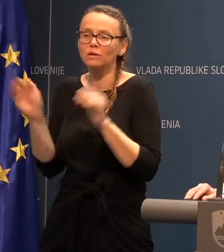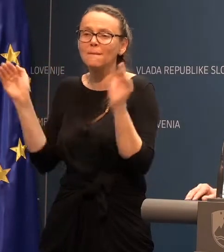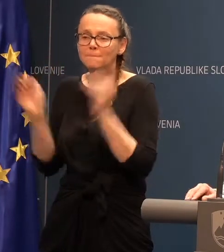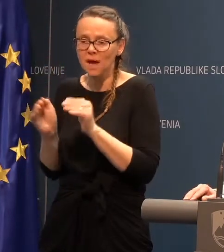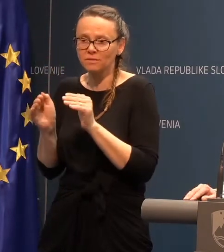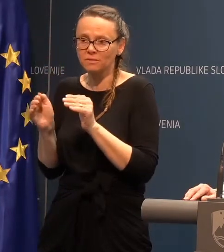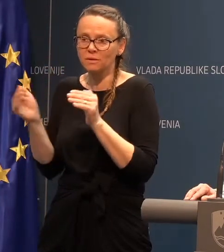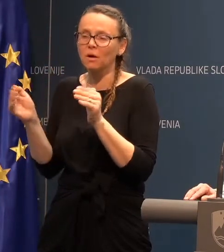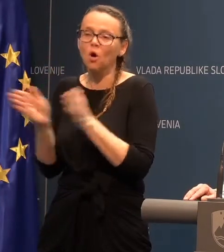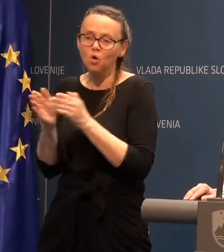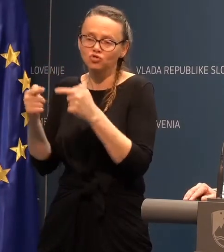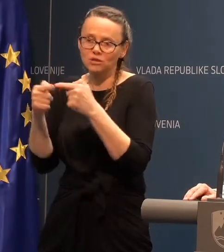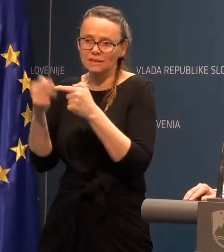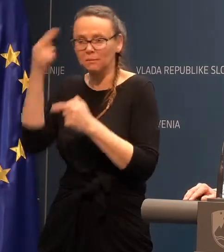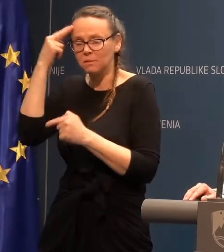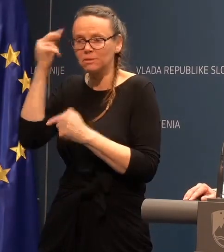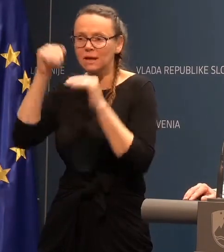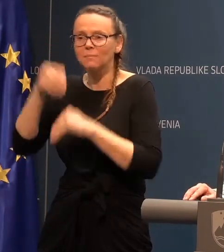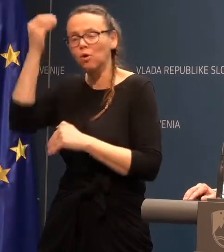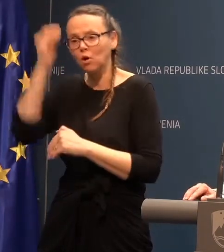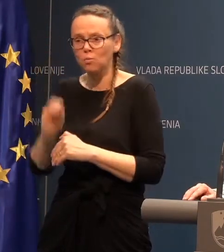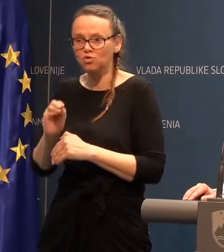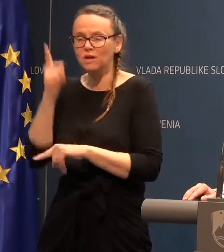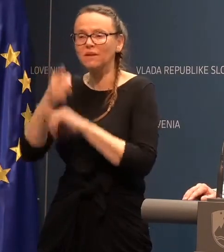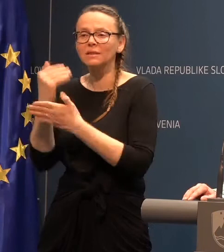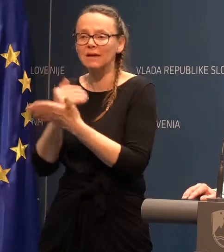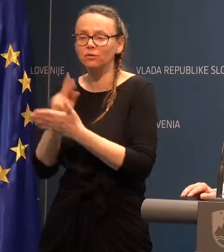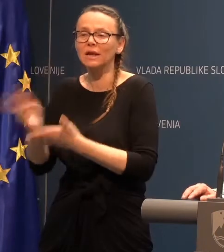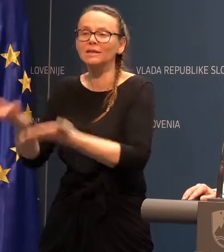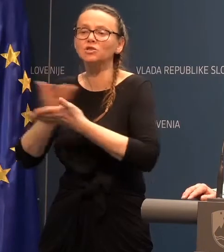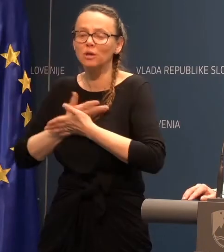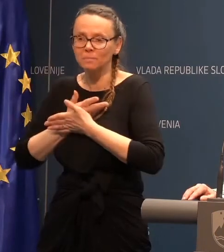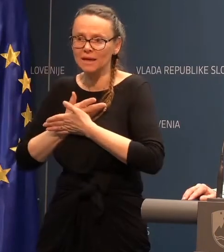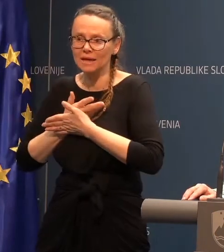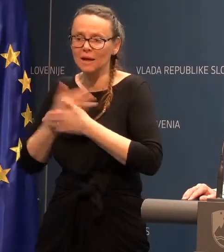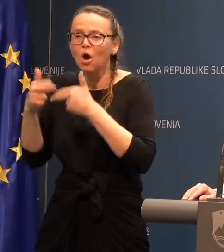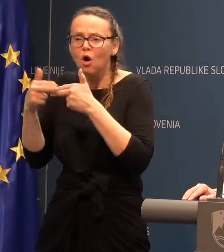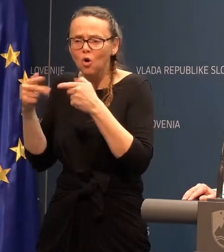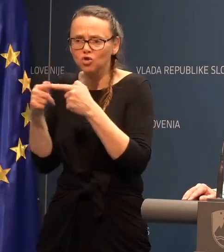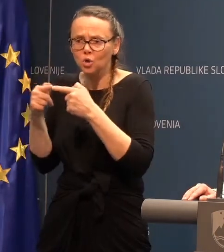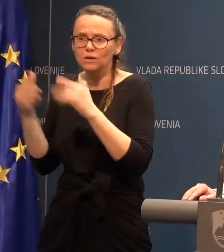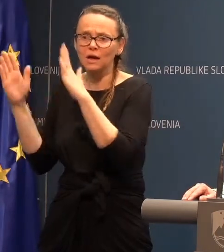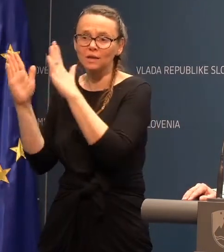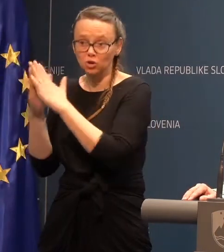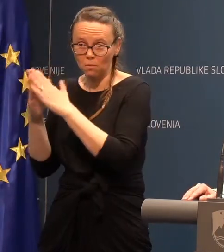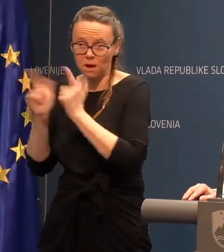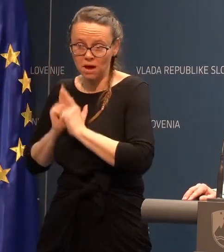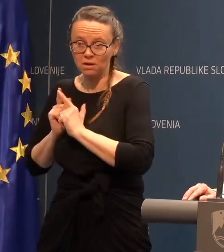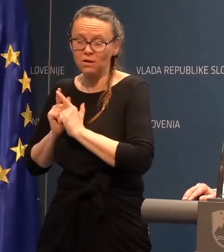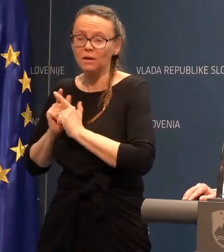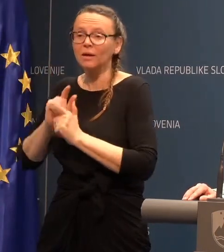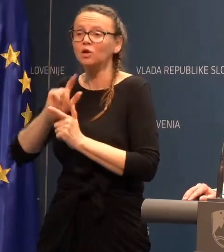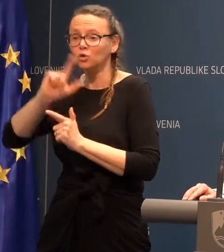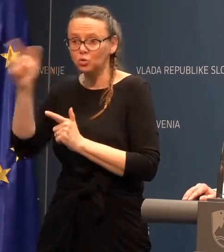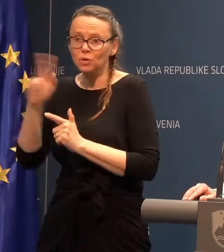ožistih prepoznani, mora pač upoštevati na bodiga, ki so jih prijeli. Oži kontakti so doma, ne tem kot tisti, ki so